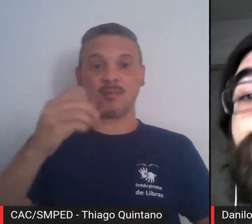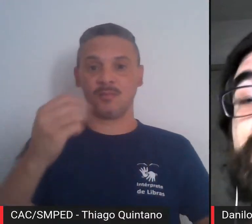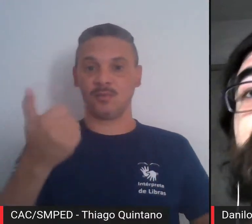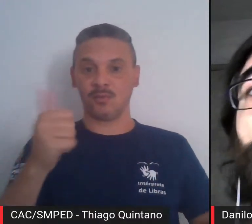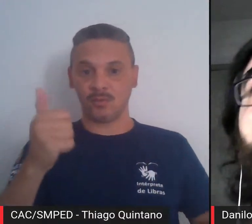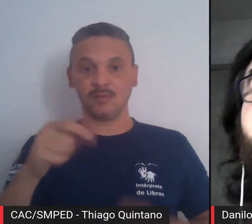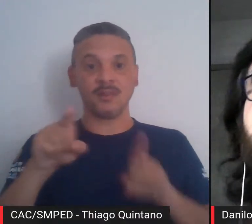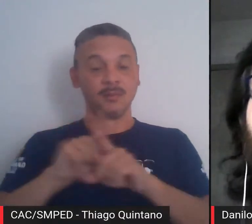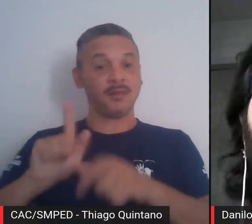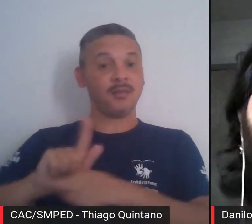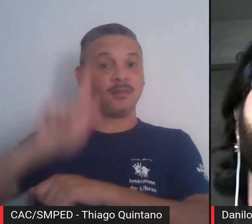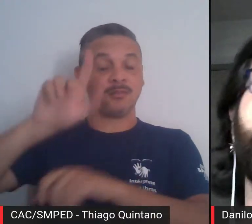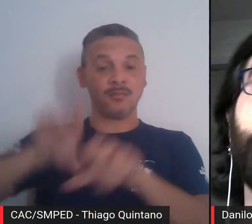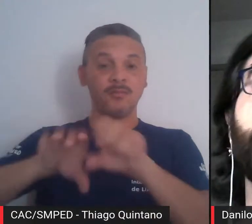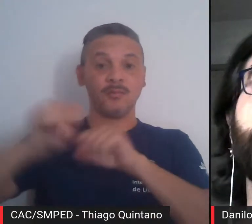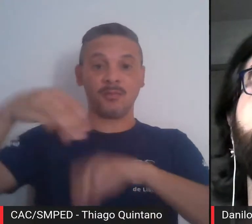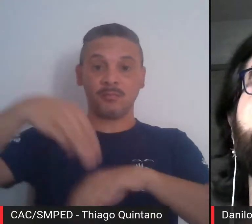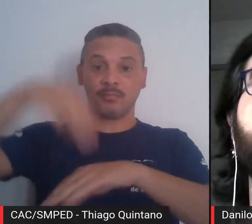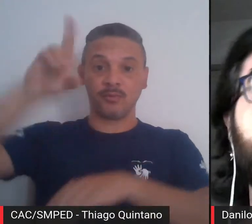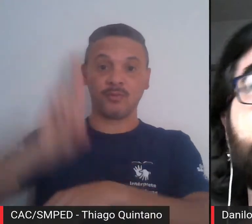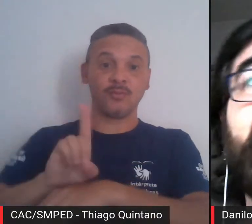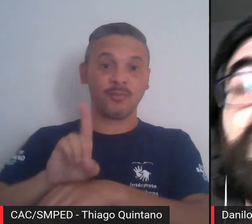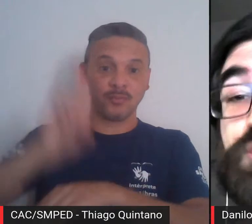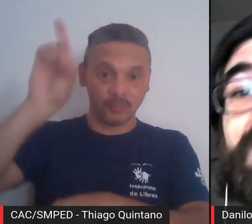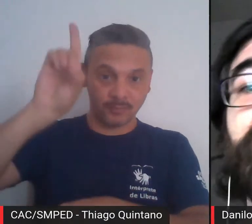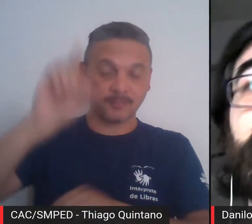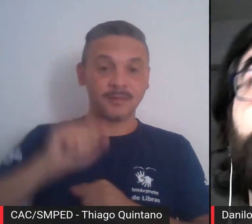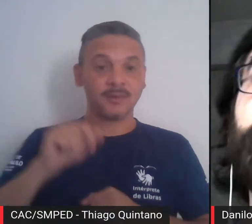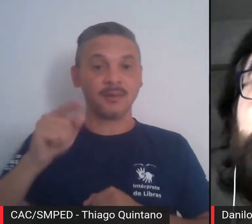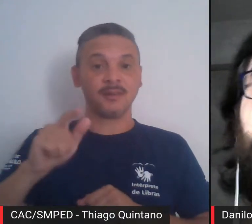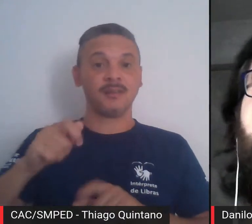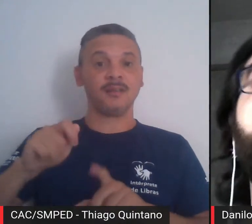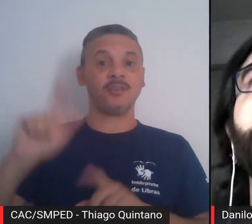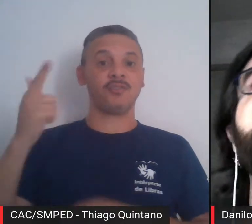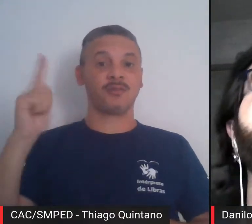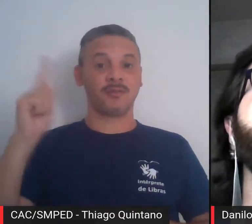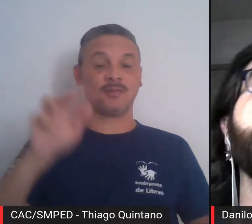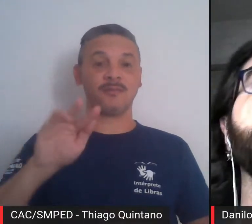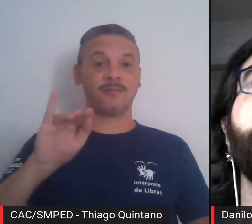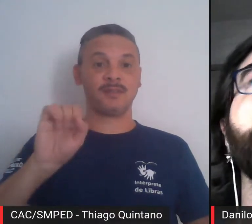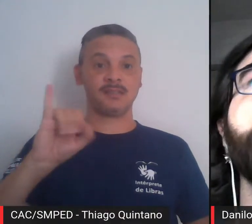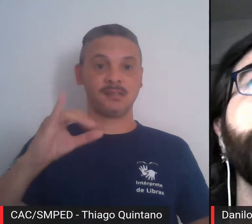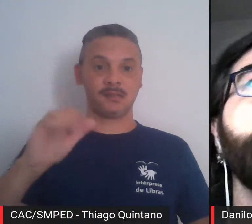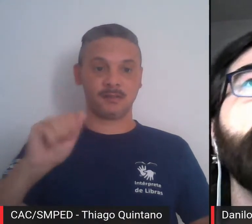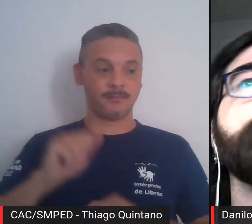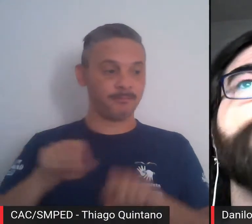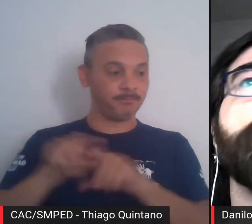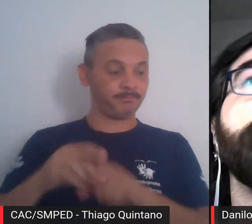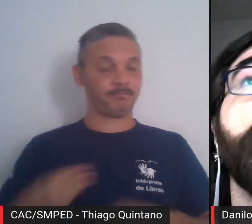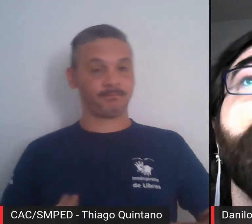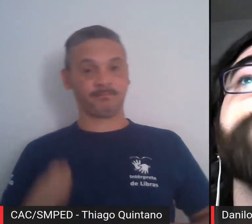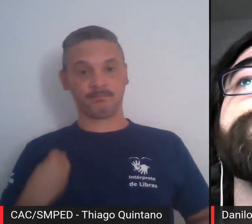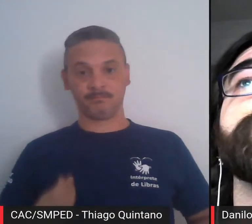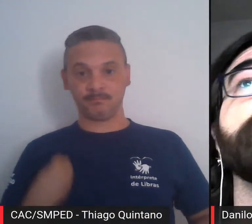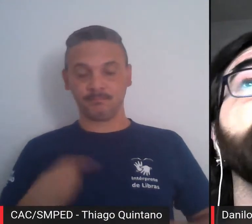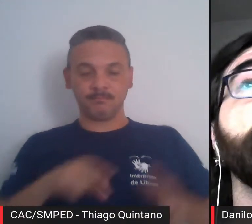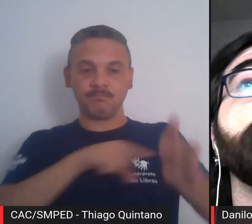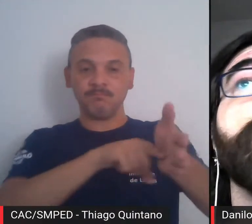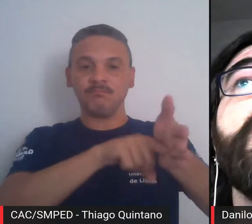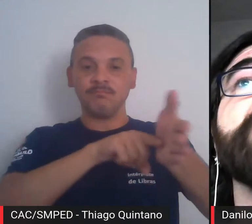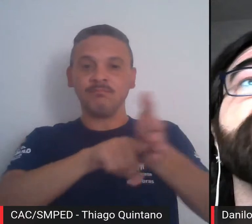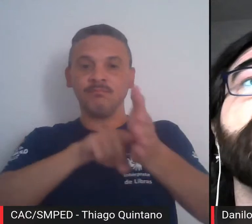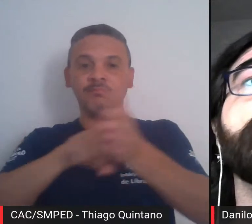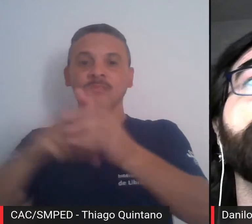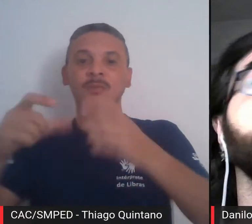realizou a graduação, mestrado, doutorado e livre docência em geografia física. Participou do mapeamento geomorfológico do